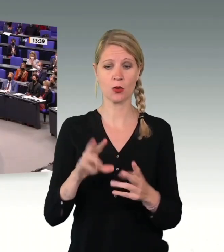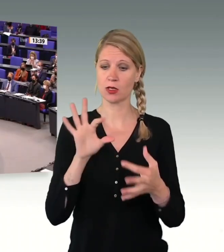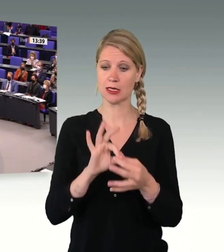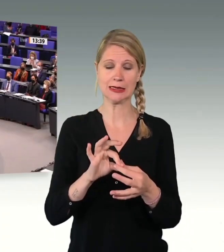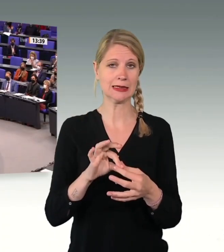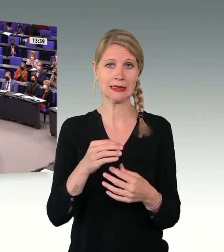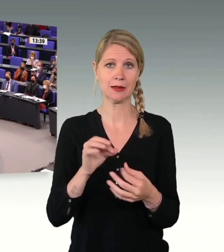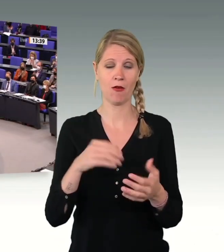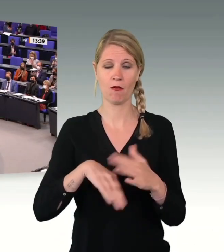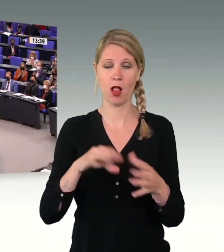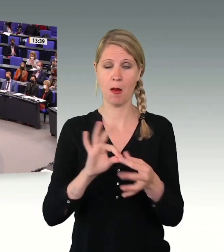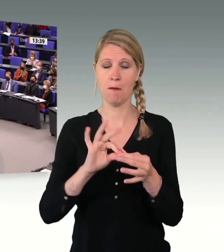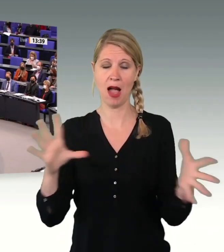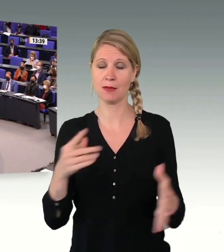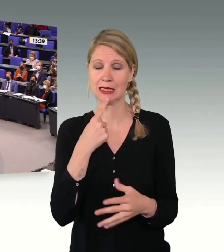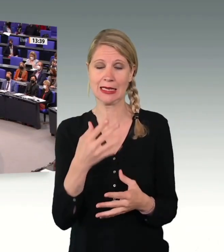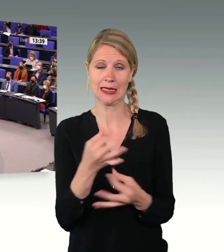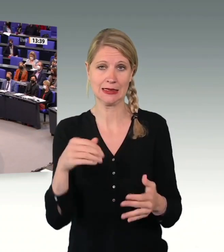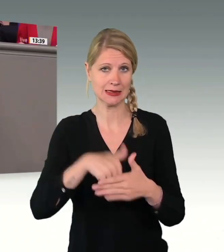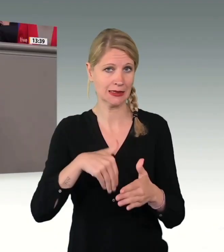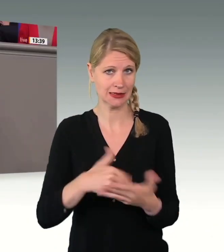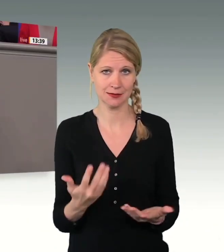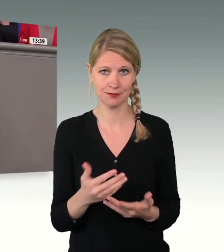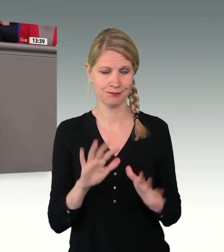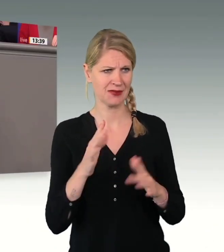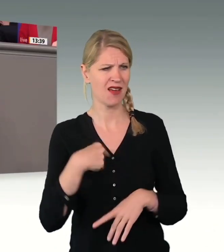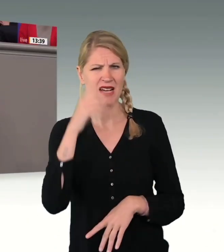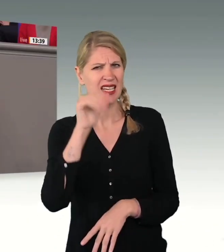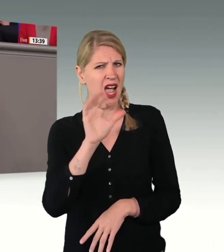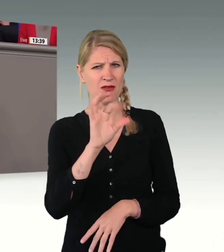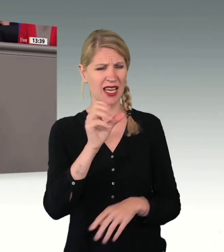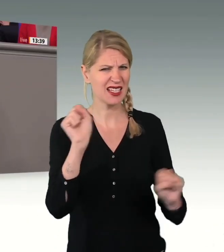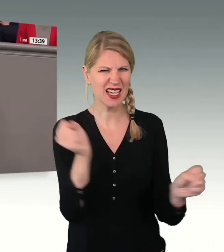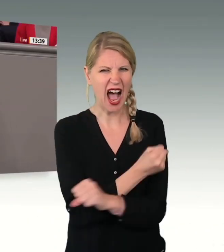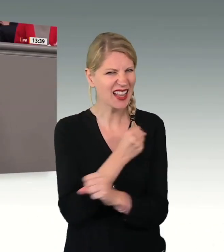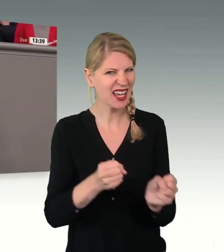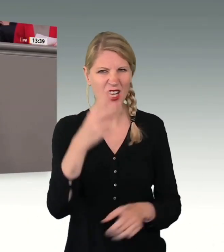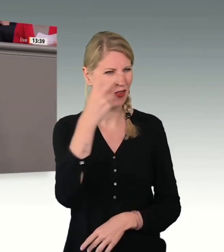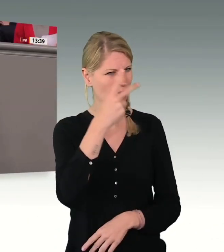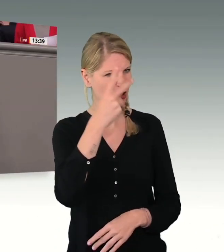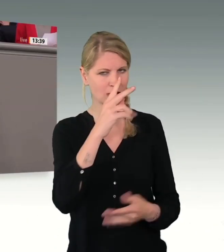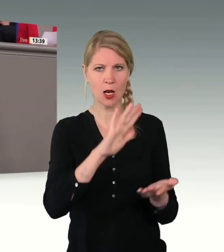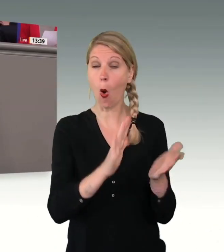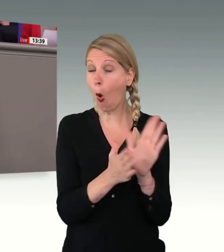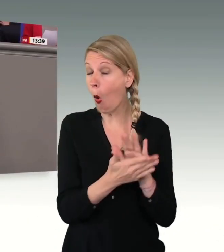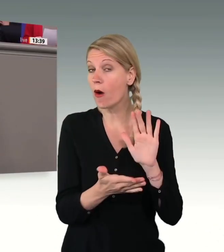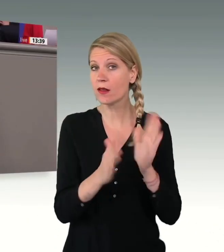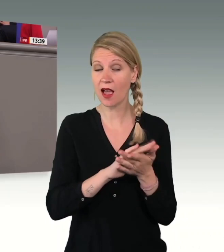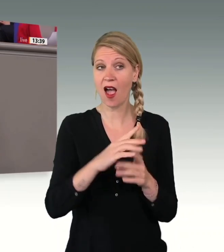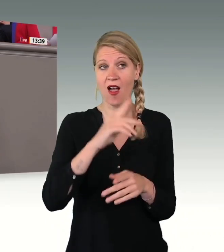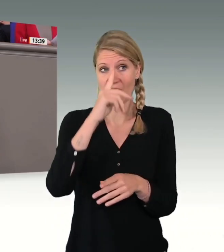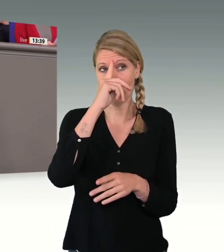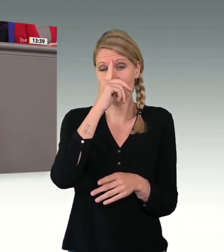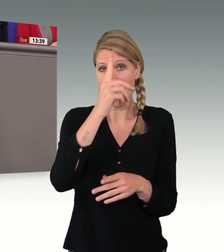ist die AfD nicht in der Lage, das zu verstehen, oder sie weiß das sehr genau, aber verwendet diese irreführenden